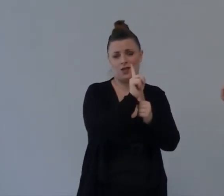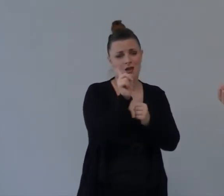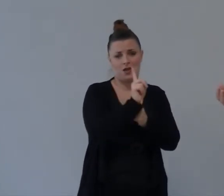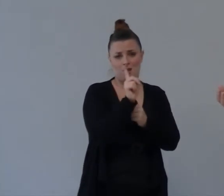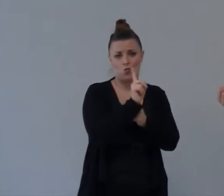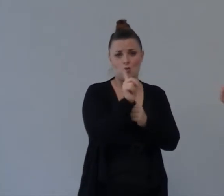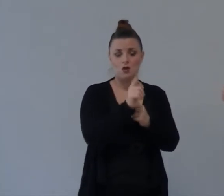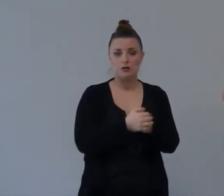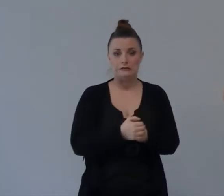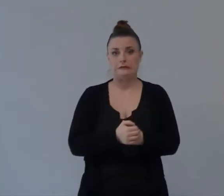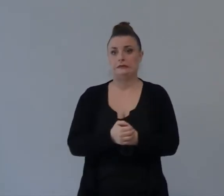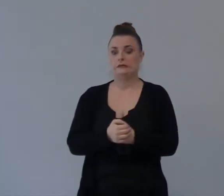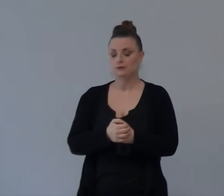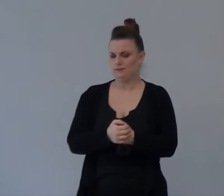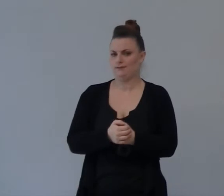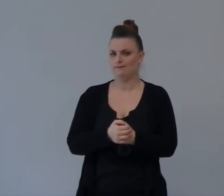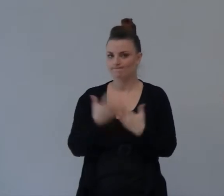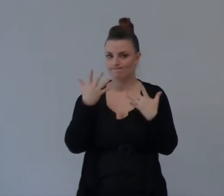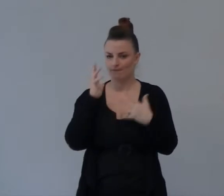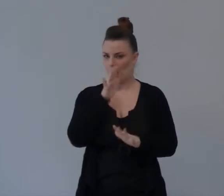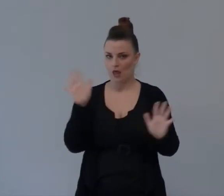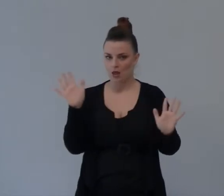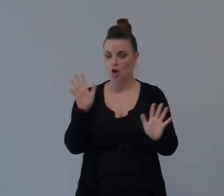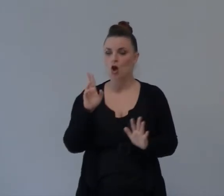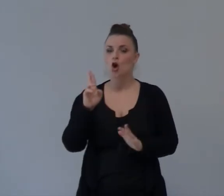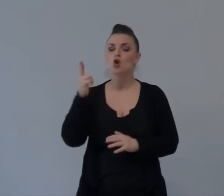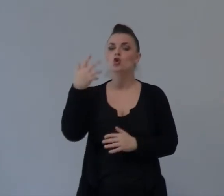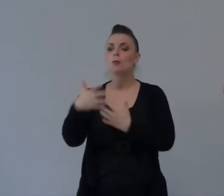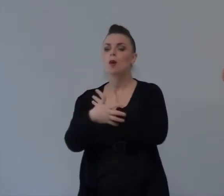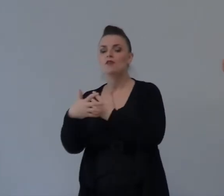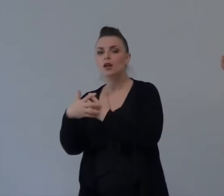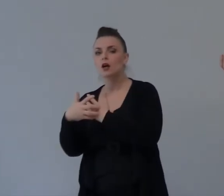Allora Ruth È povera Ma Ama Dio